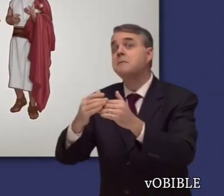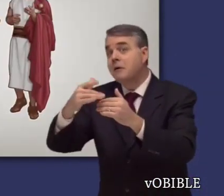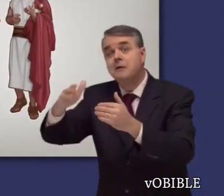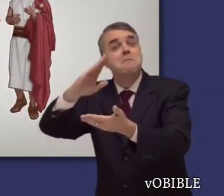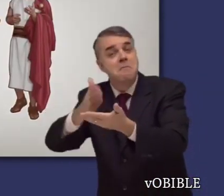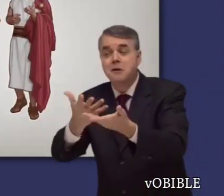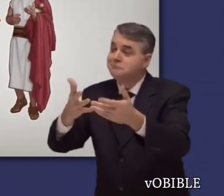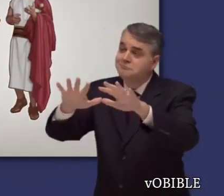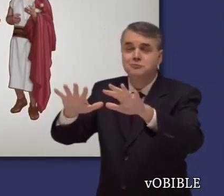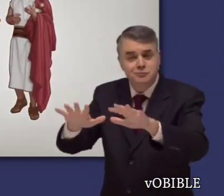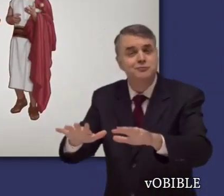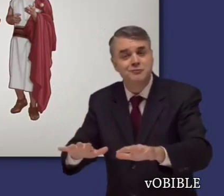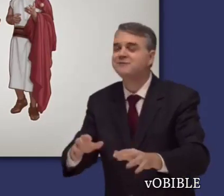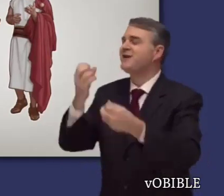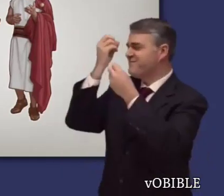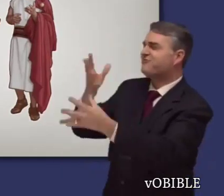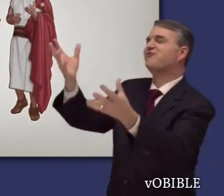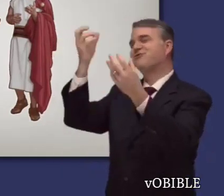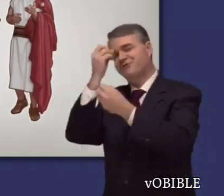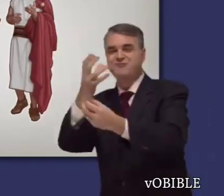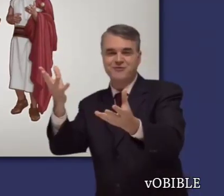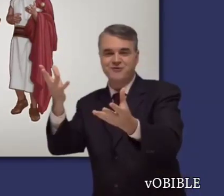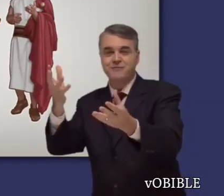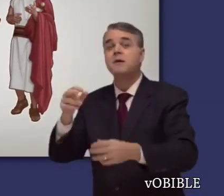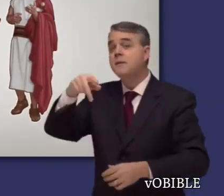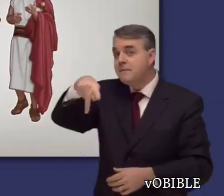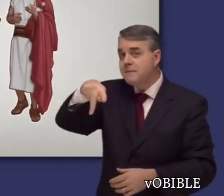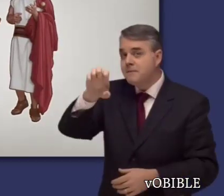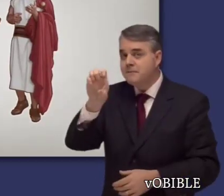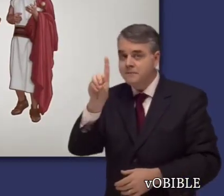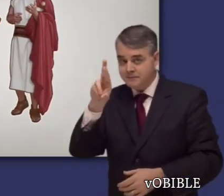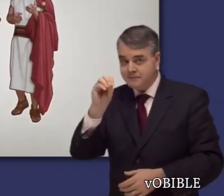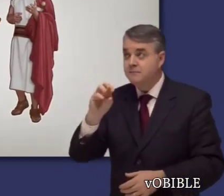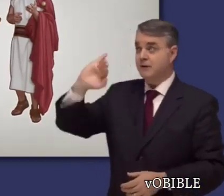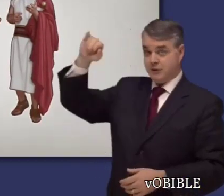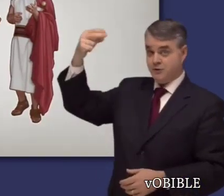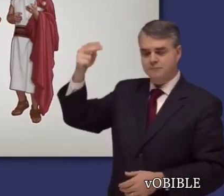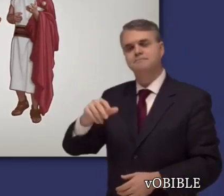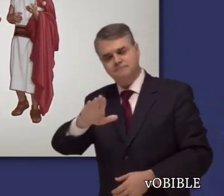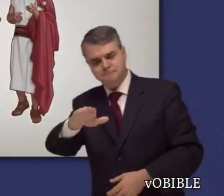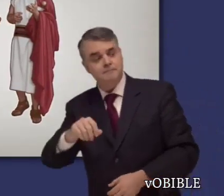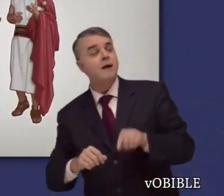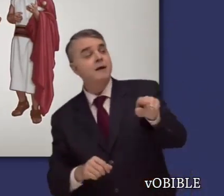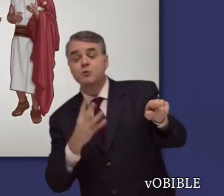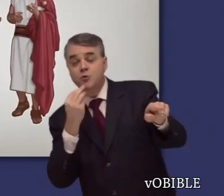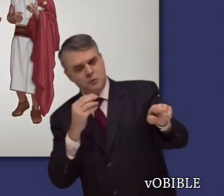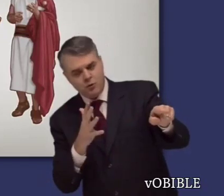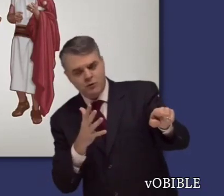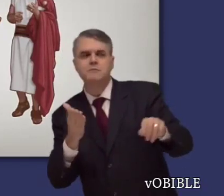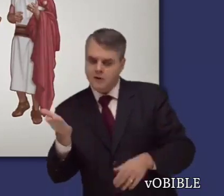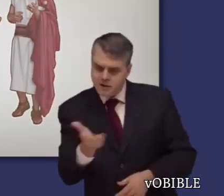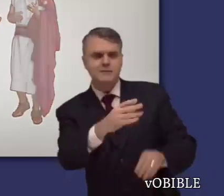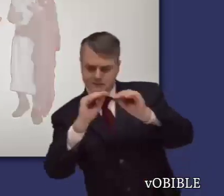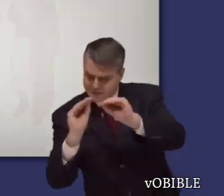disfrutan de un período de paz. Jehová usa al apóstol Pedro para predicar a los gentiles, es decir, a los no judíos.